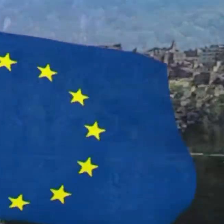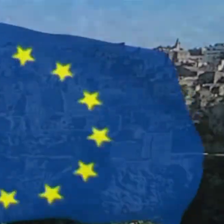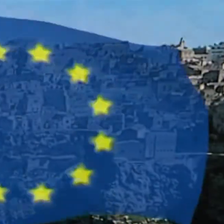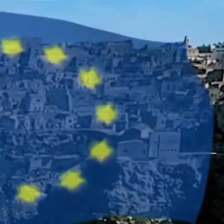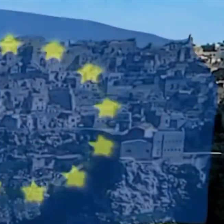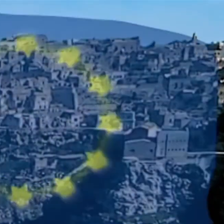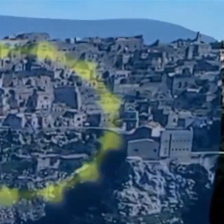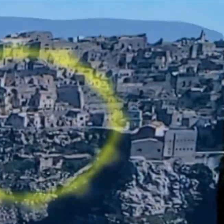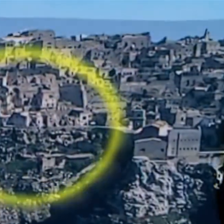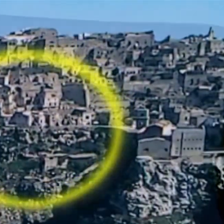Musica